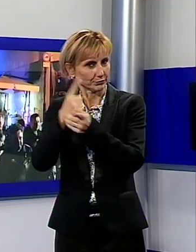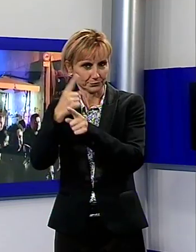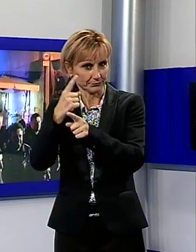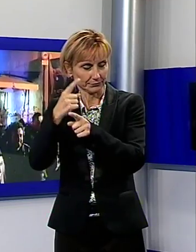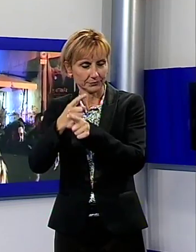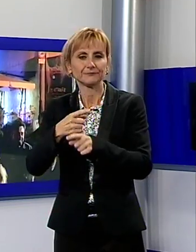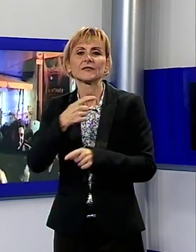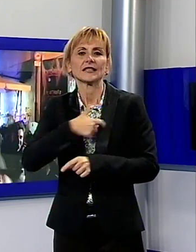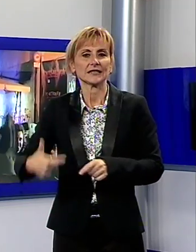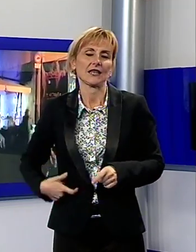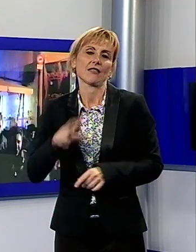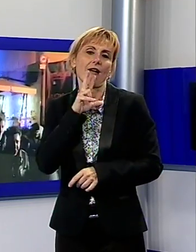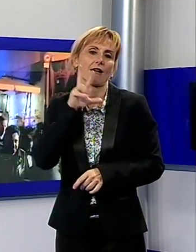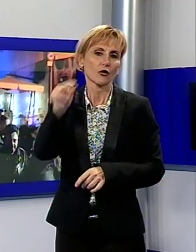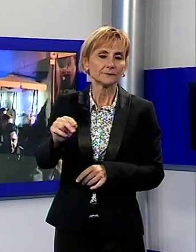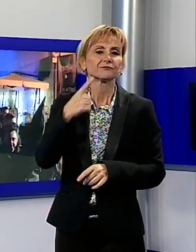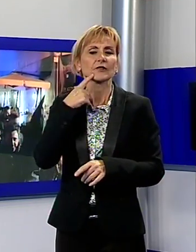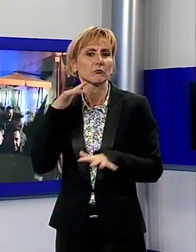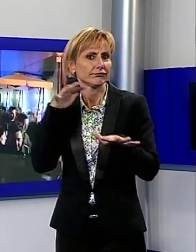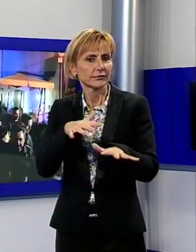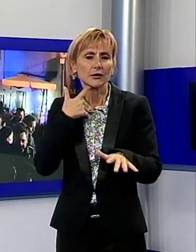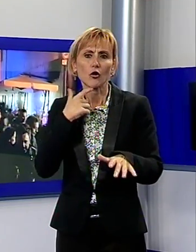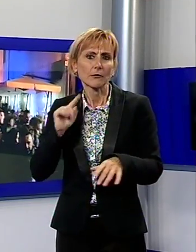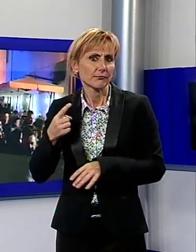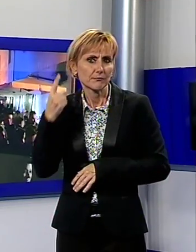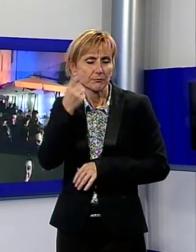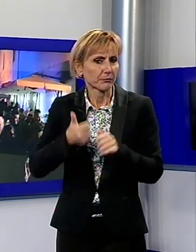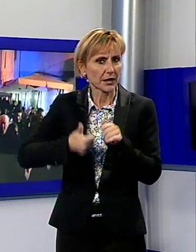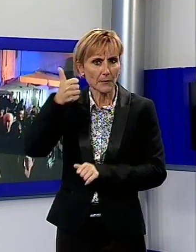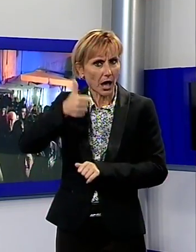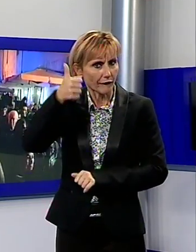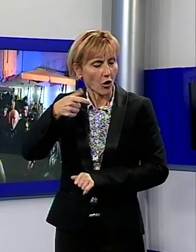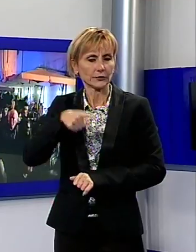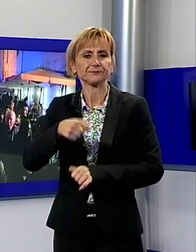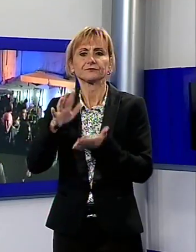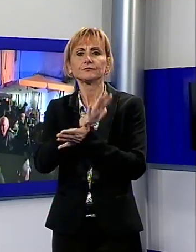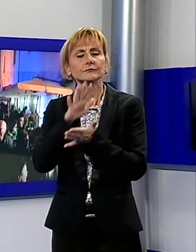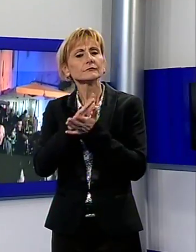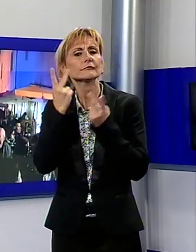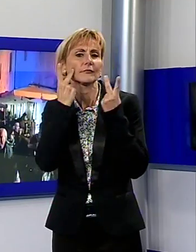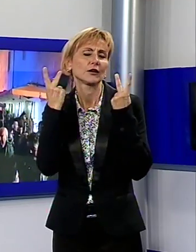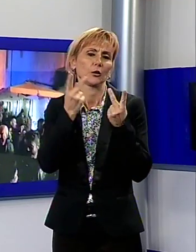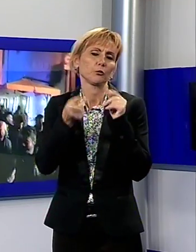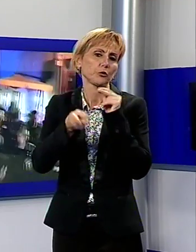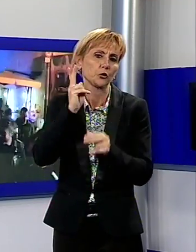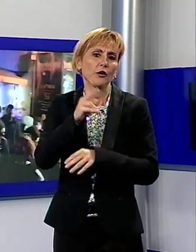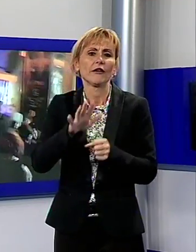Fantozzi, spiegando che si tratta di un record assoluto di presenze. La manifestazione, pensata per le famiglie e i più piccoli, non ha fatto